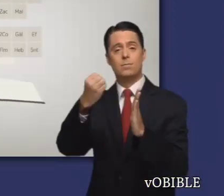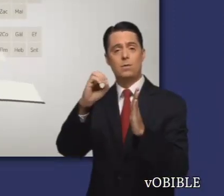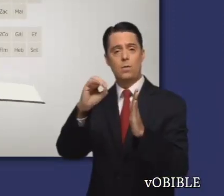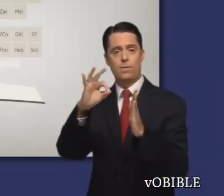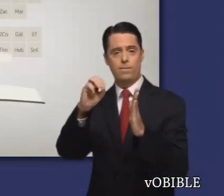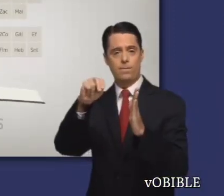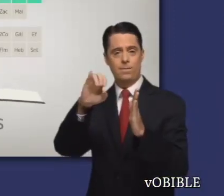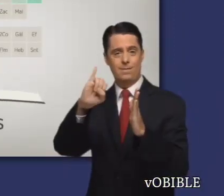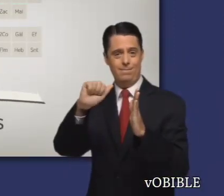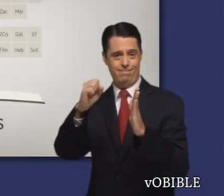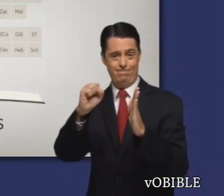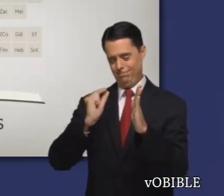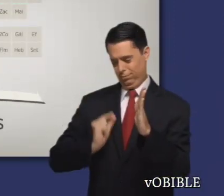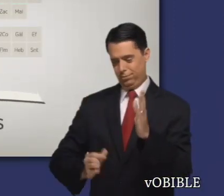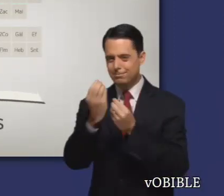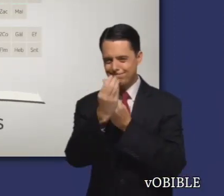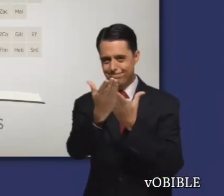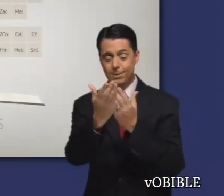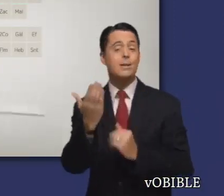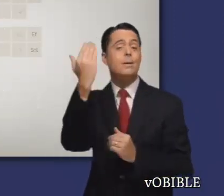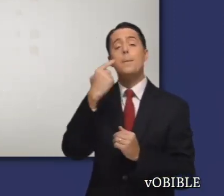Información sobre el libro de Sofonías